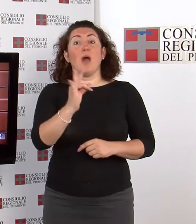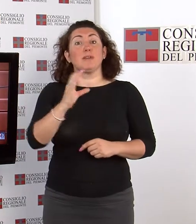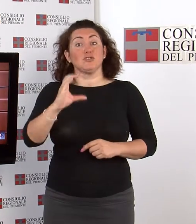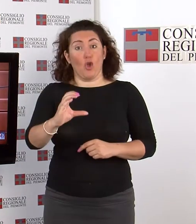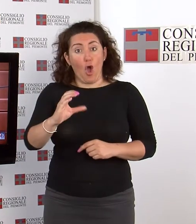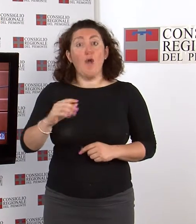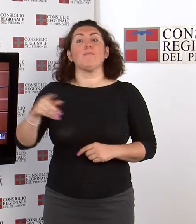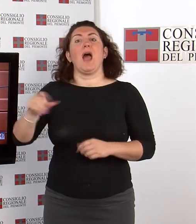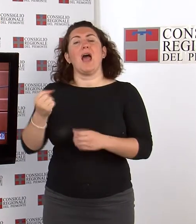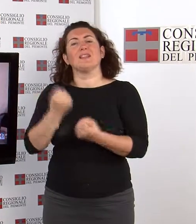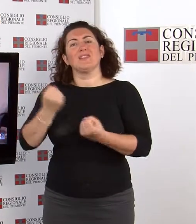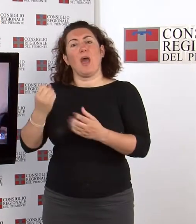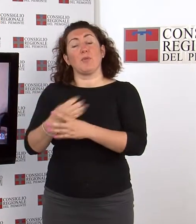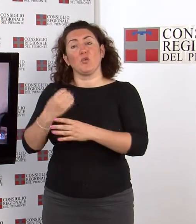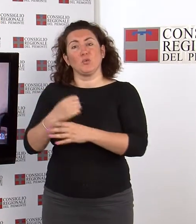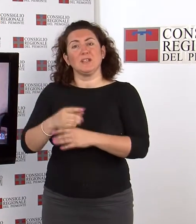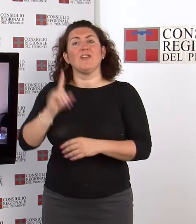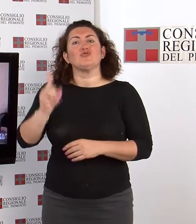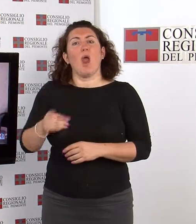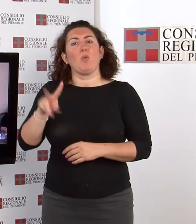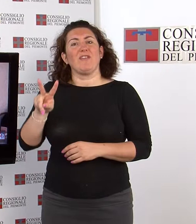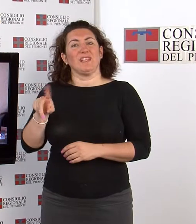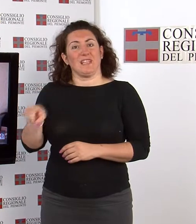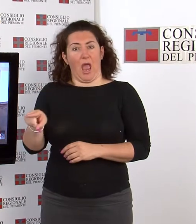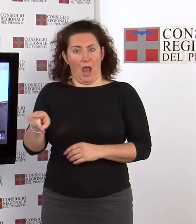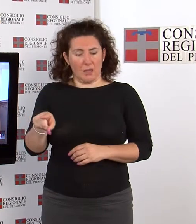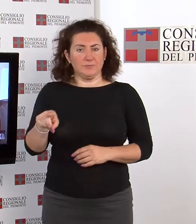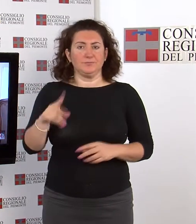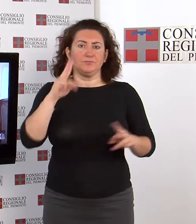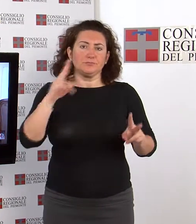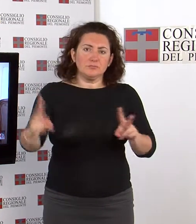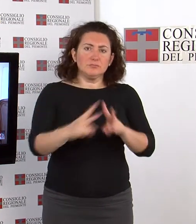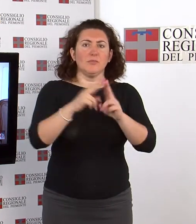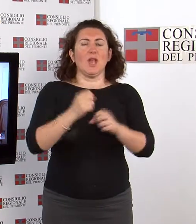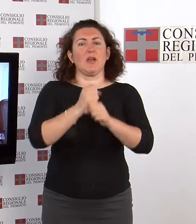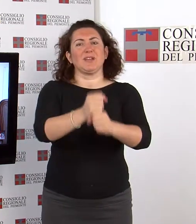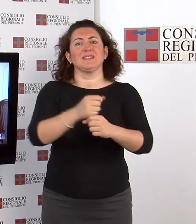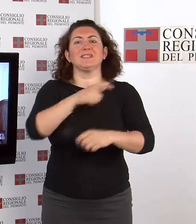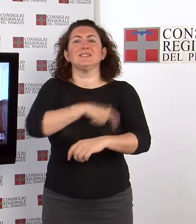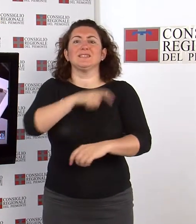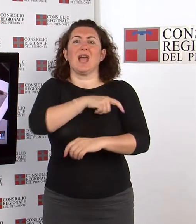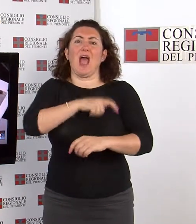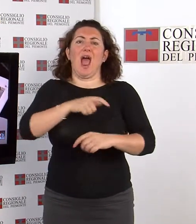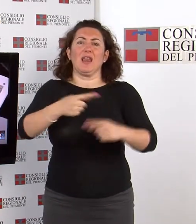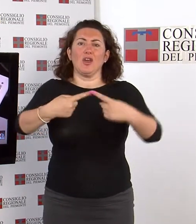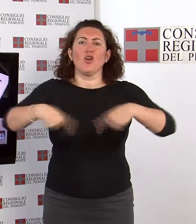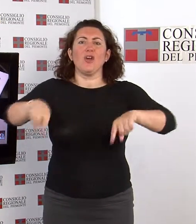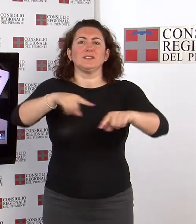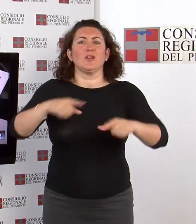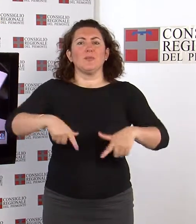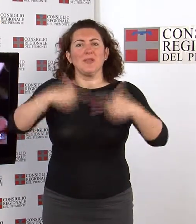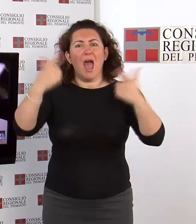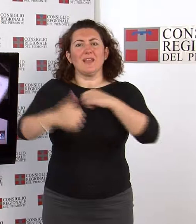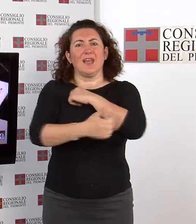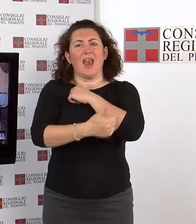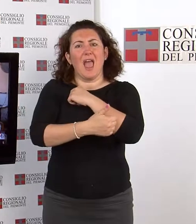presidente Gianluca Vignale per le audizioni con i rappresentanti sindacali e del Consiglio di amministrazione dell'Istituto Piante Legno e